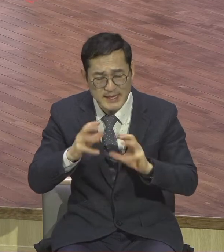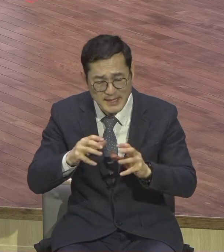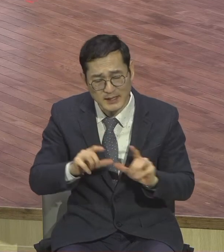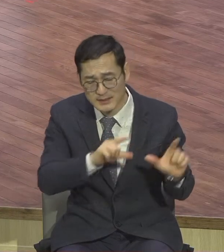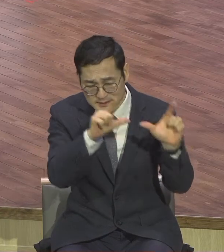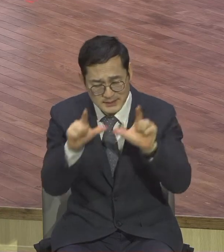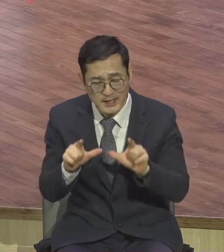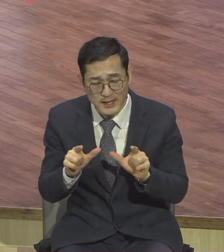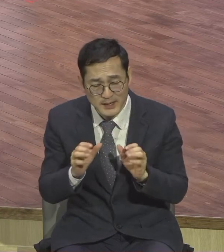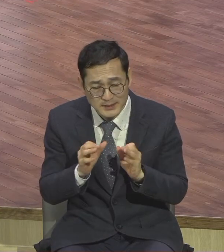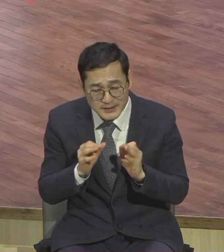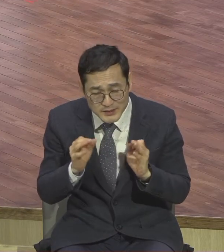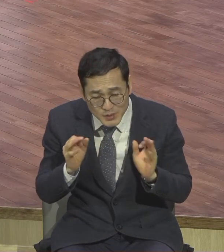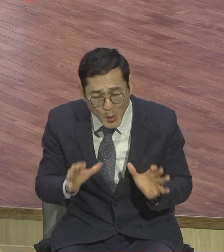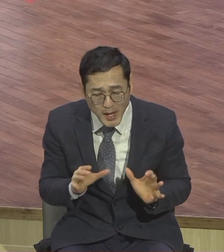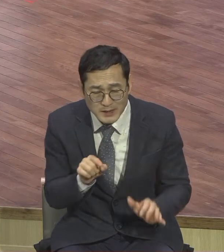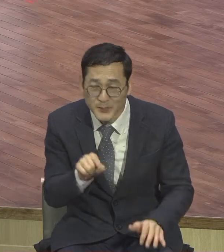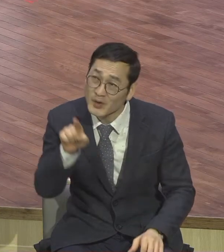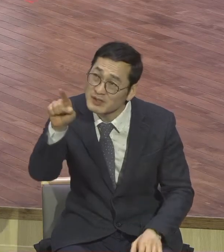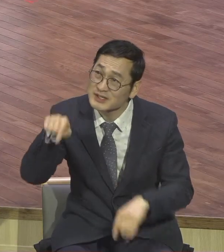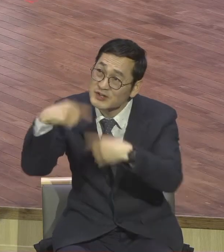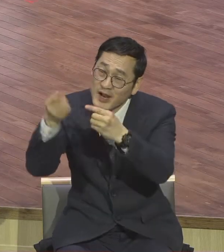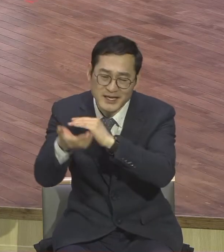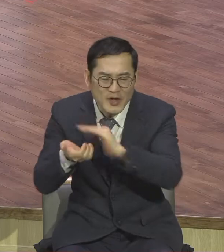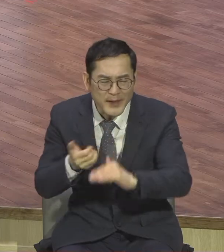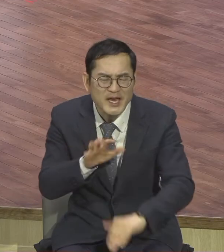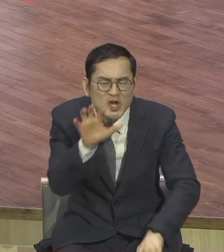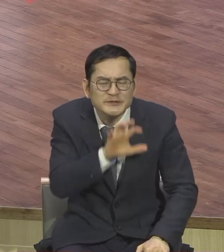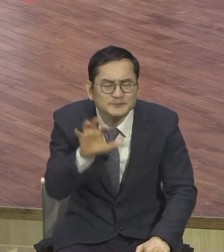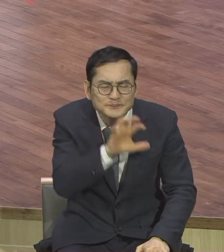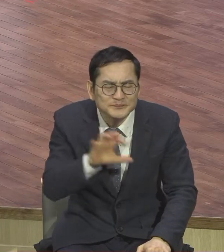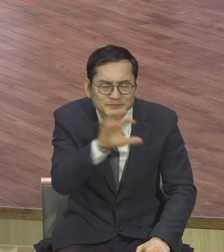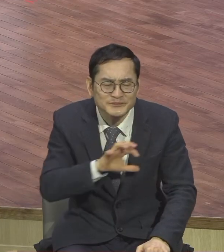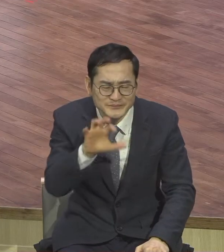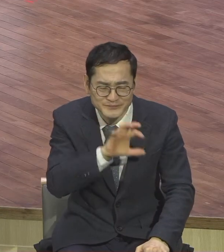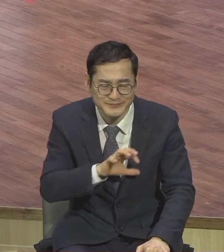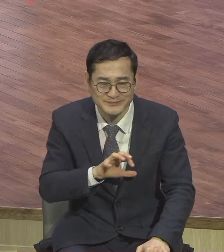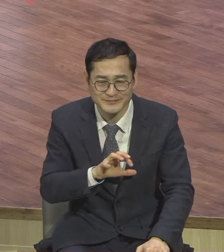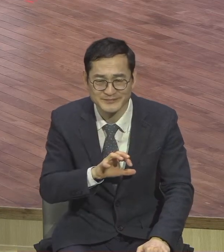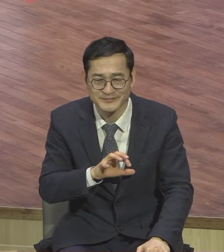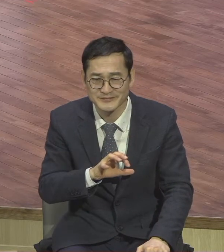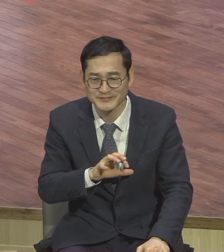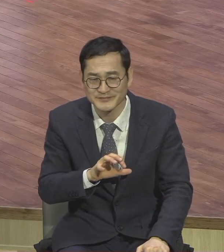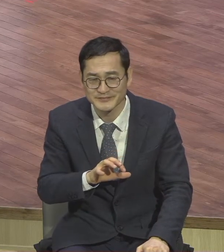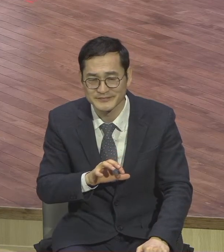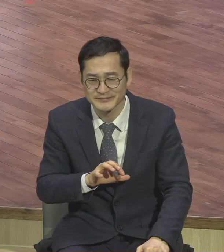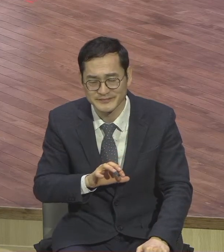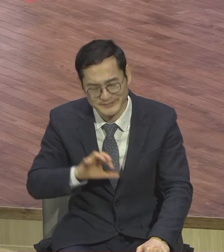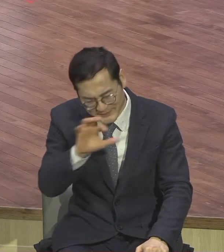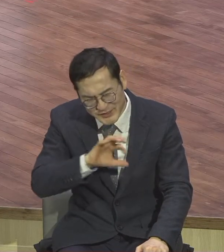예행 연습을 좀 해라. 예행 연습이에요. 예행 연습. 그것이 큰 겁니다.